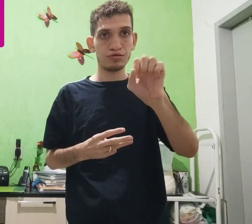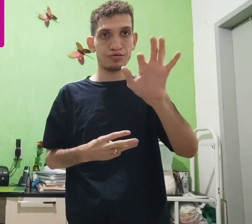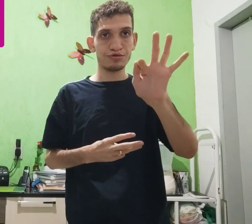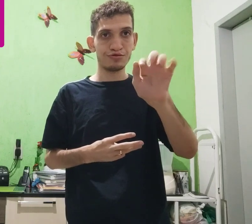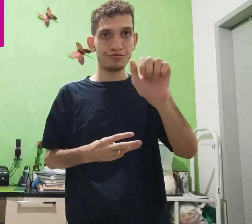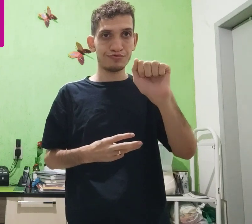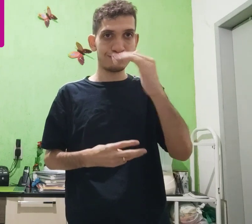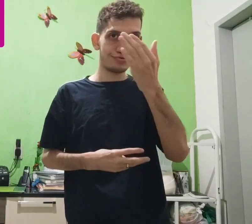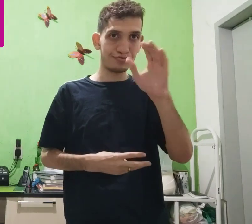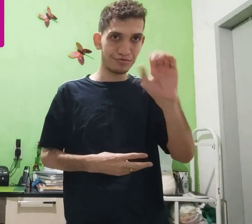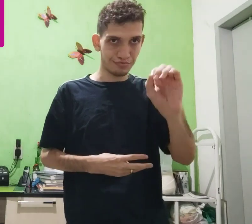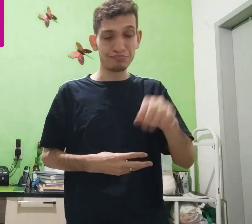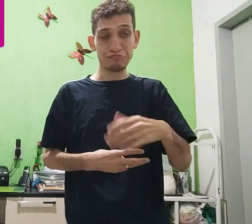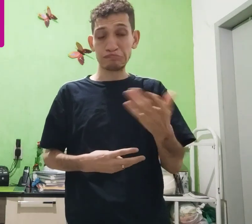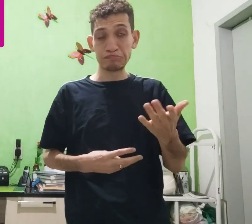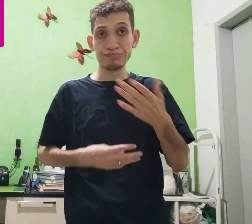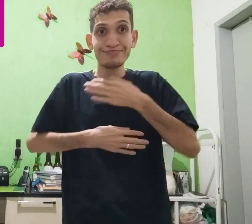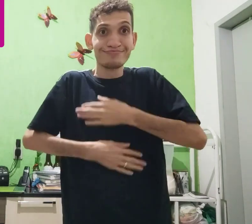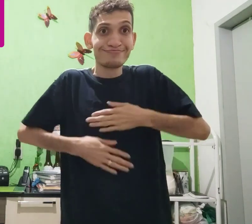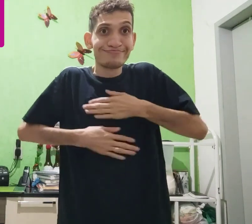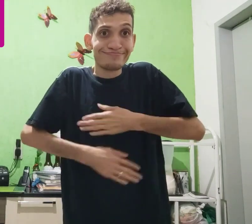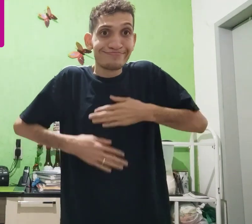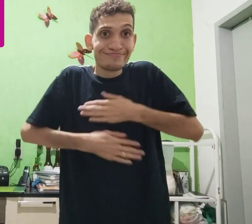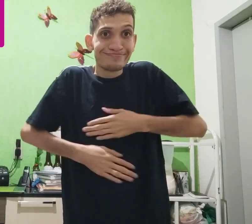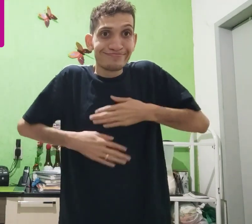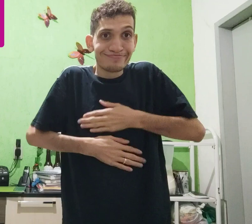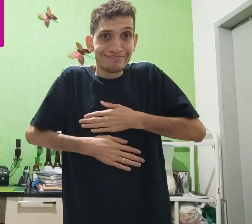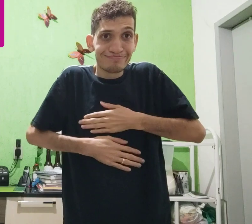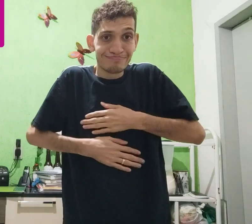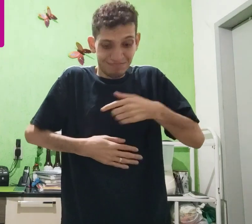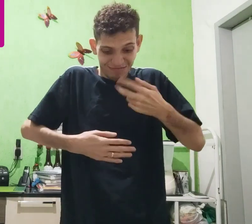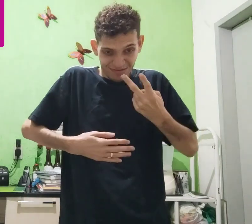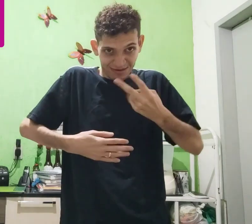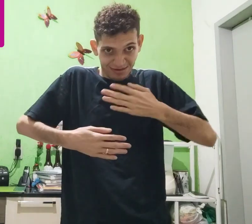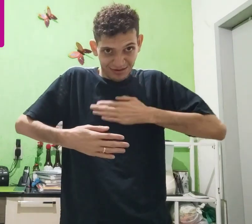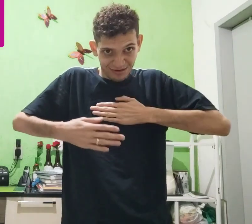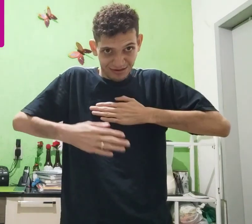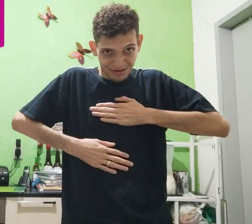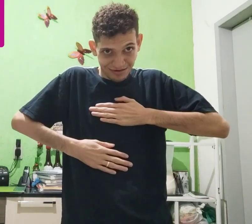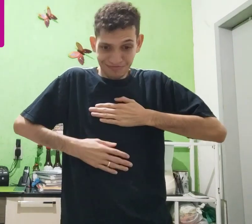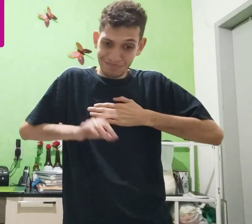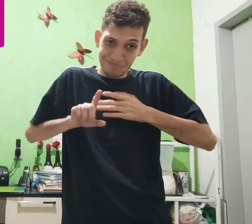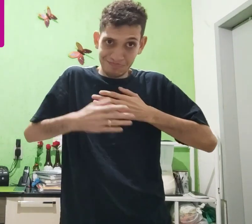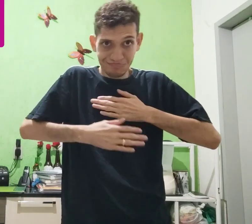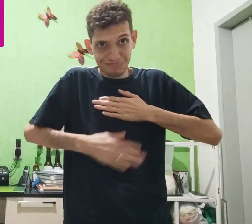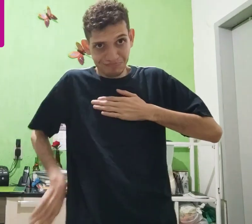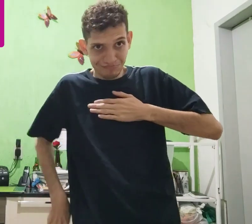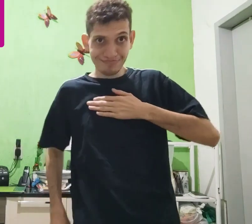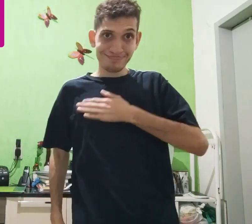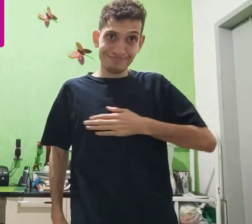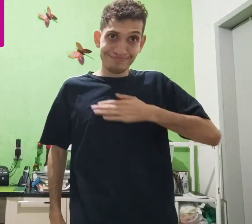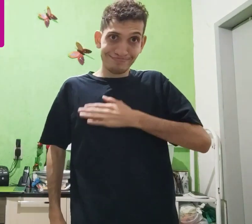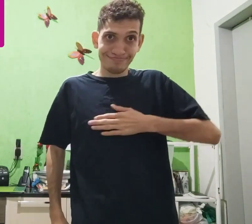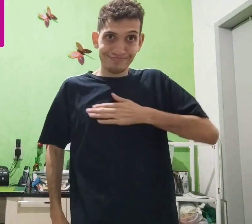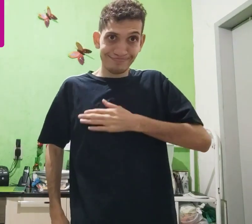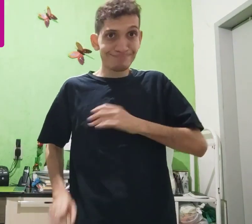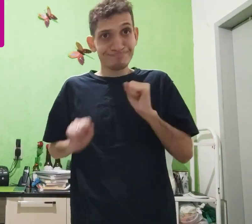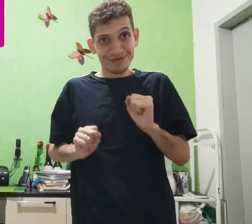satisfação. Então, assim, ó, olha, as duas mãos assim, pode tirar uma,